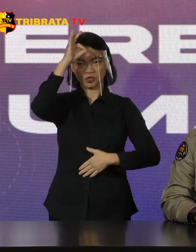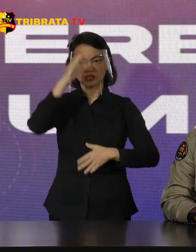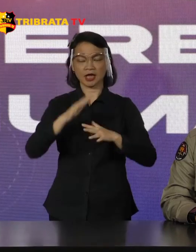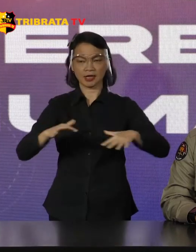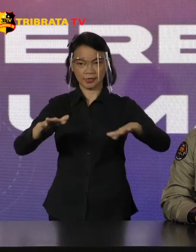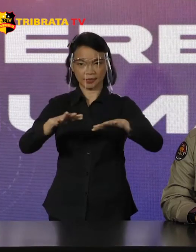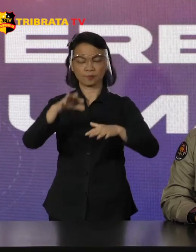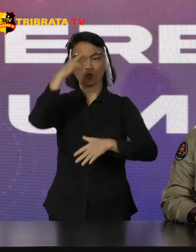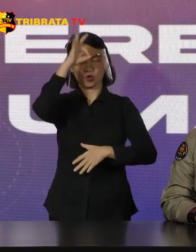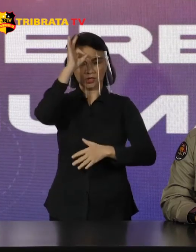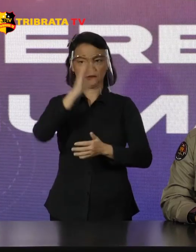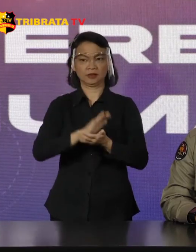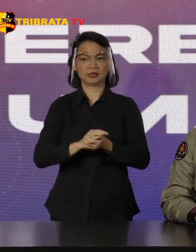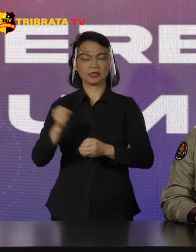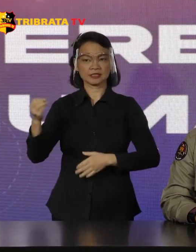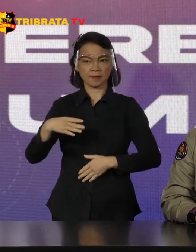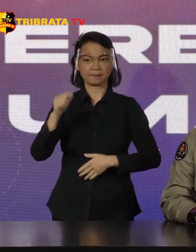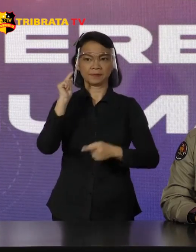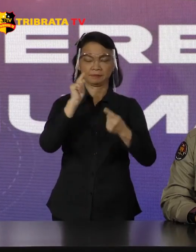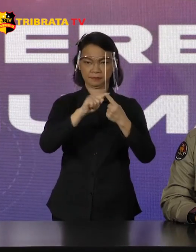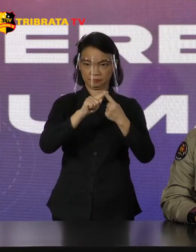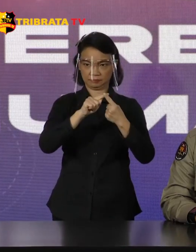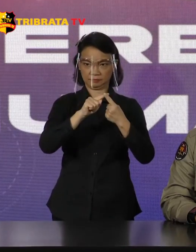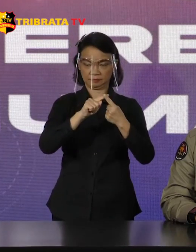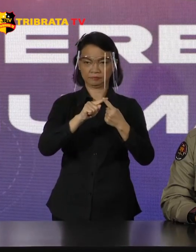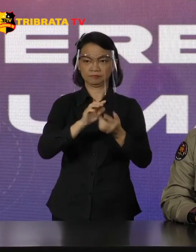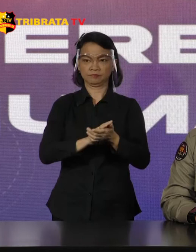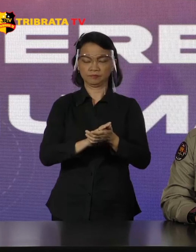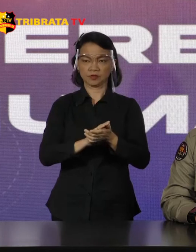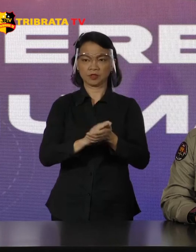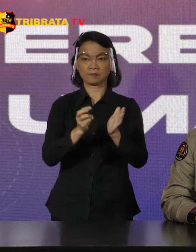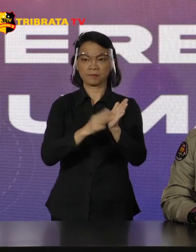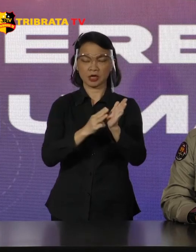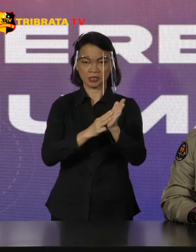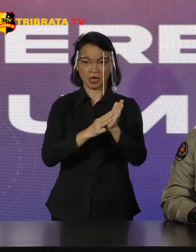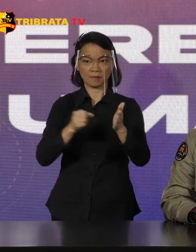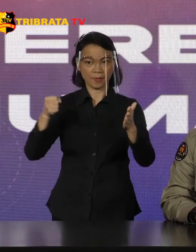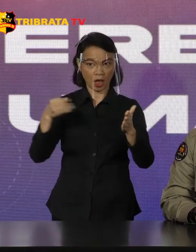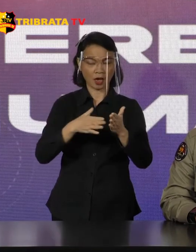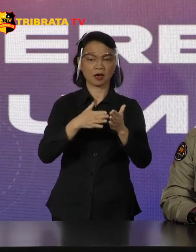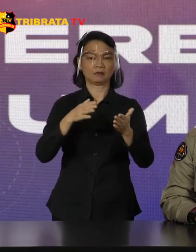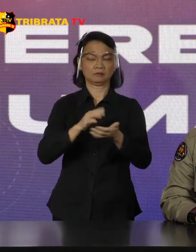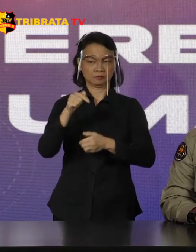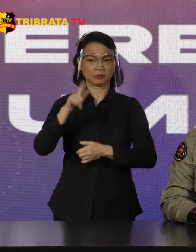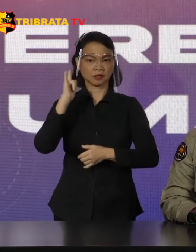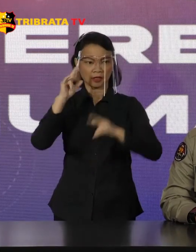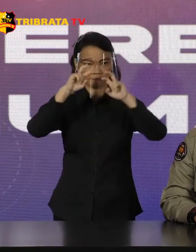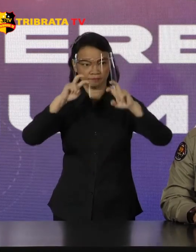Polri Sampai sekarang proses masalah ilegal tersebut masih ditangani Lanjut